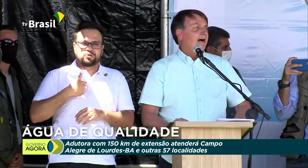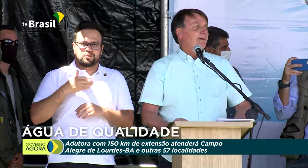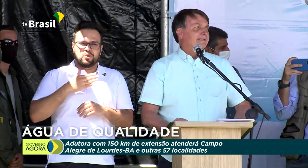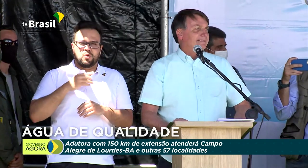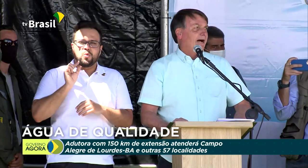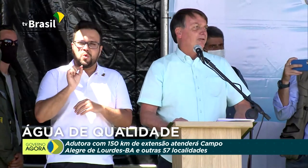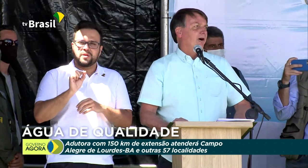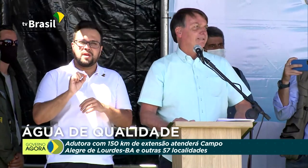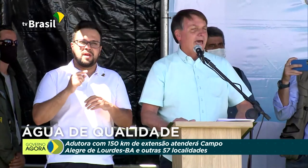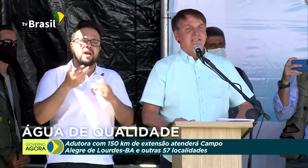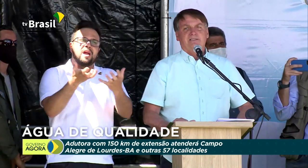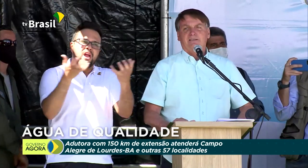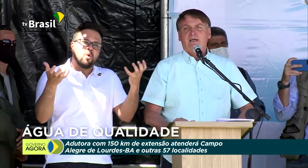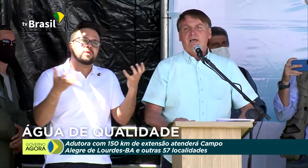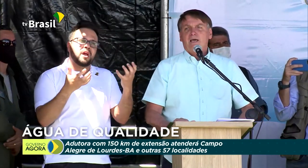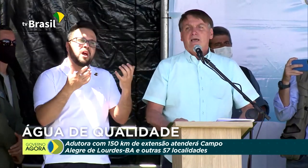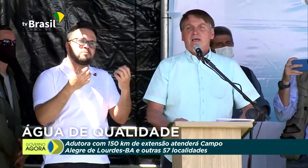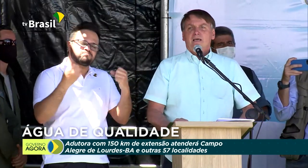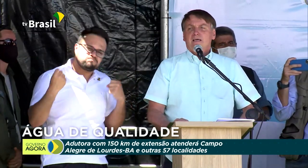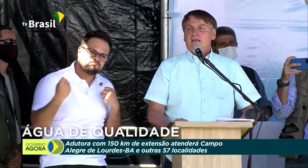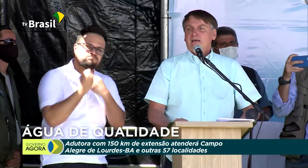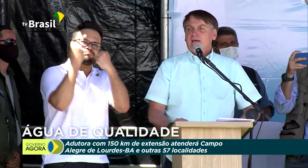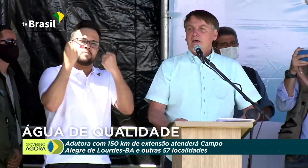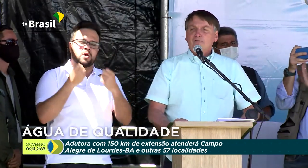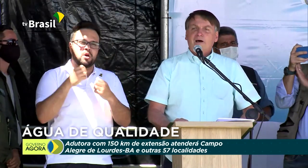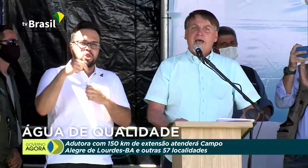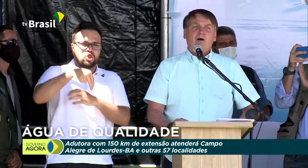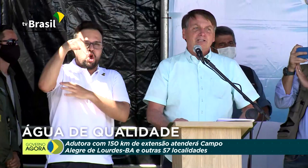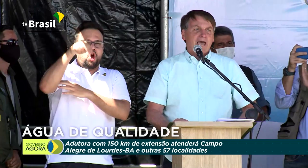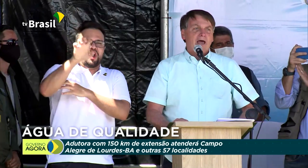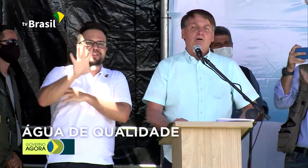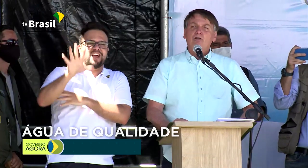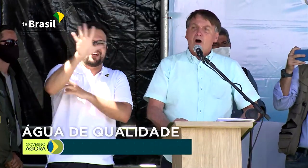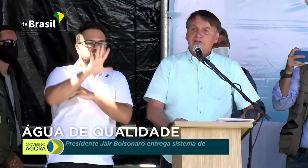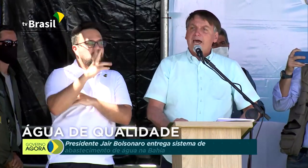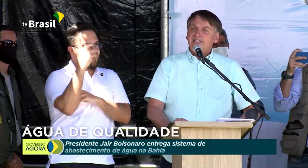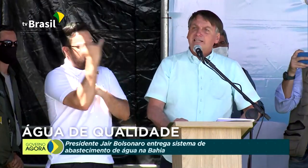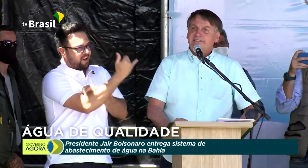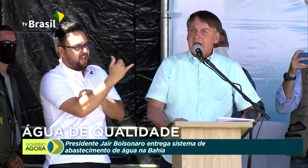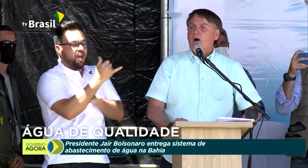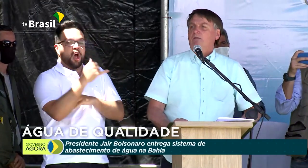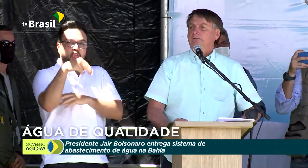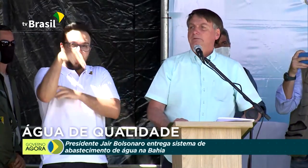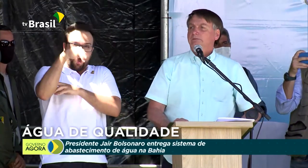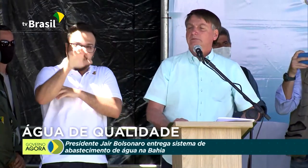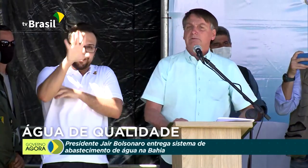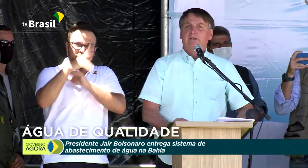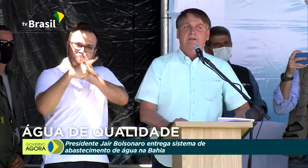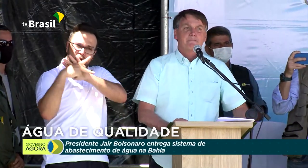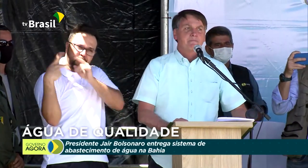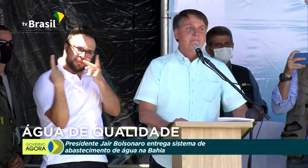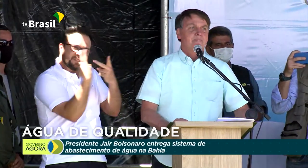quero abraçar o Nordeste. Eu falei, Rogério, o Nordeste é seu.